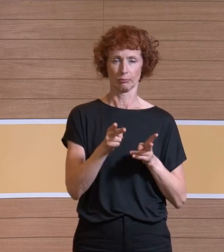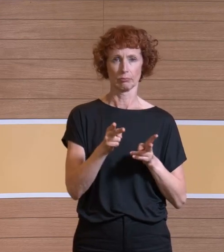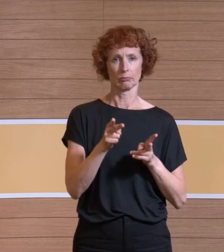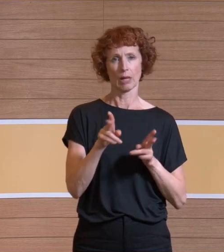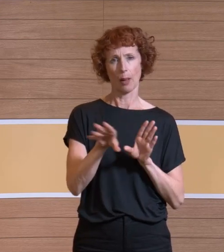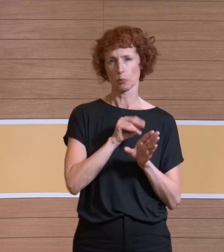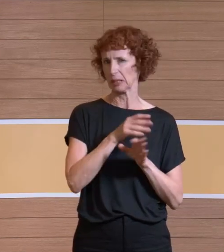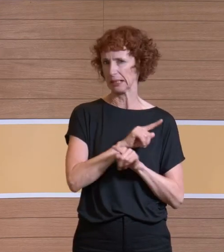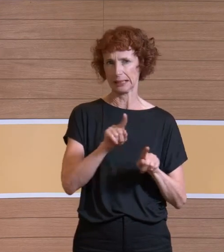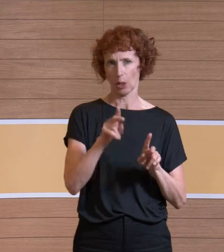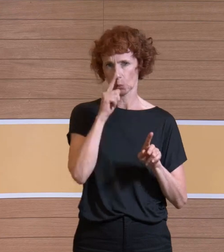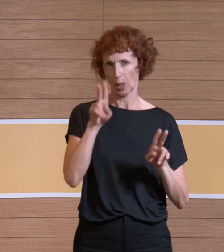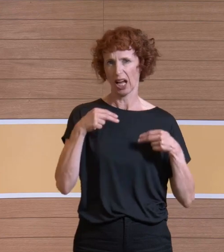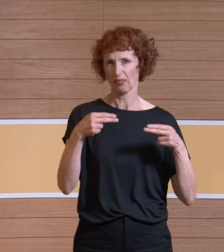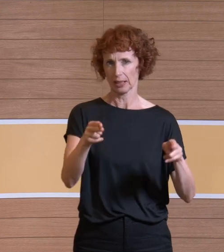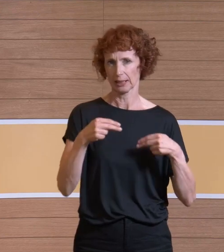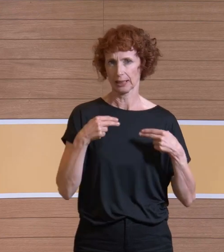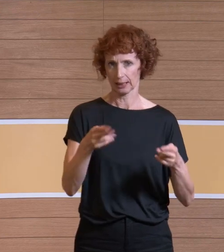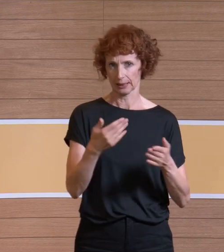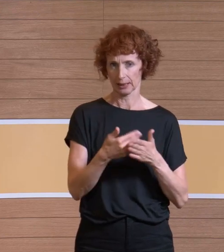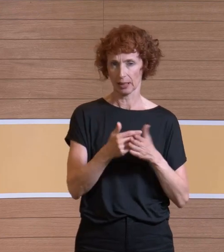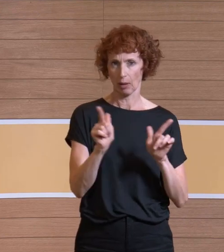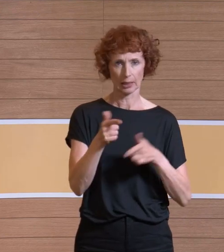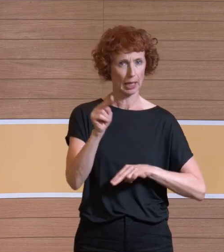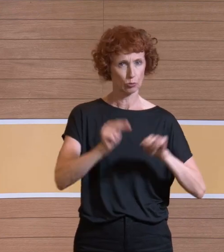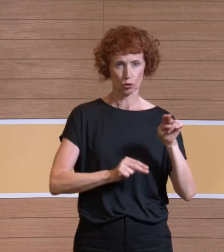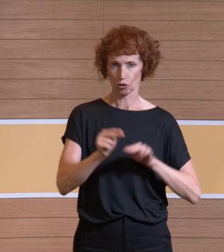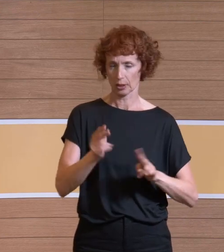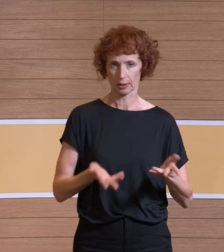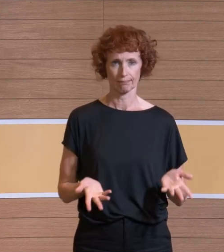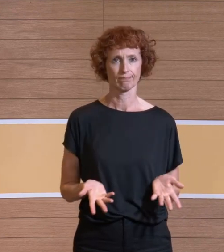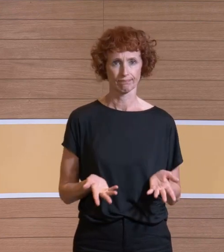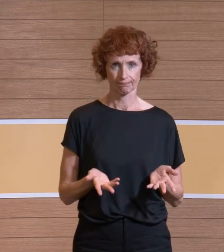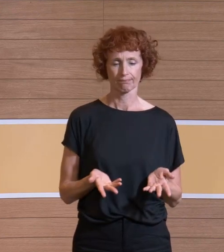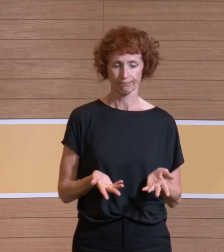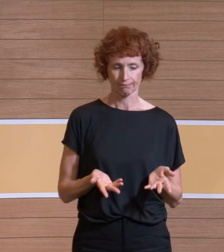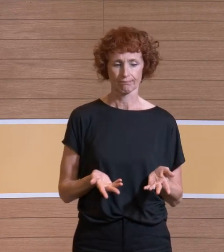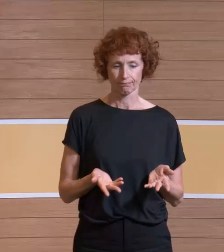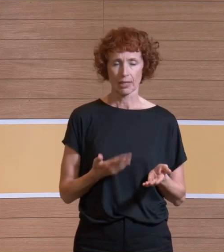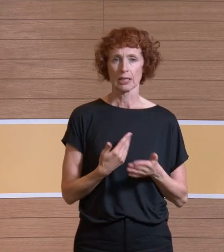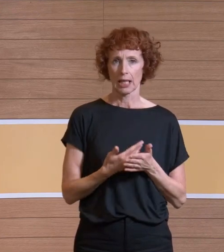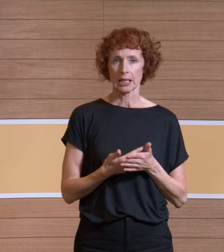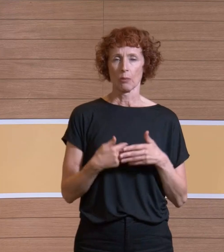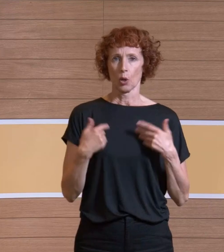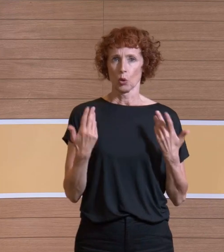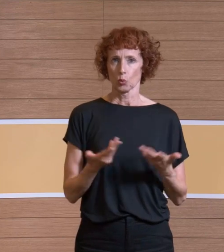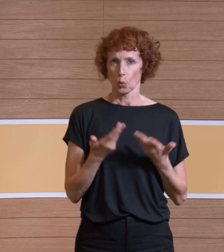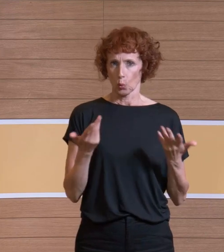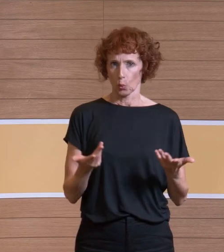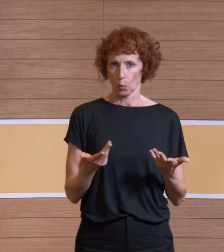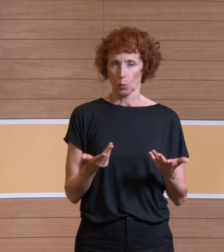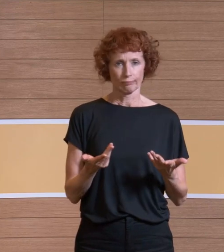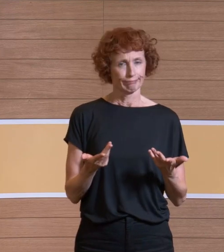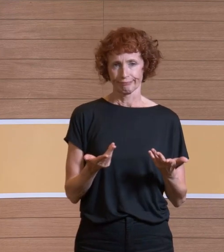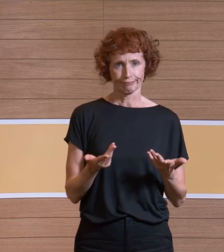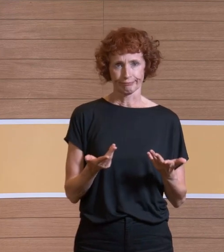entfernen, welchen Effekt hat das? Das macht keinen Unterschied oder kaum einen Unterschied, deswegen ist das keine große, worauf ich dann nicht weiter